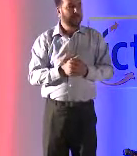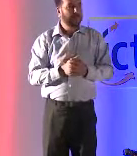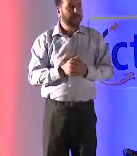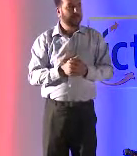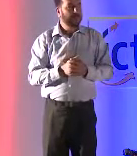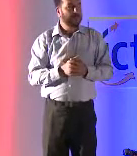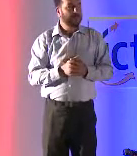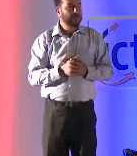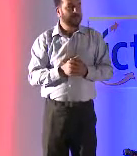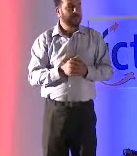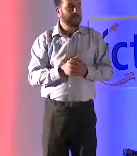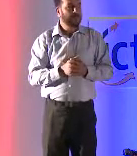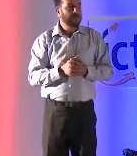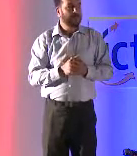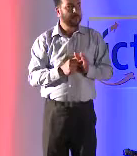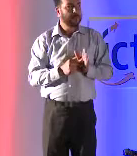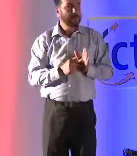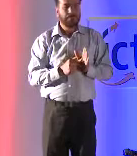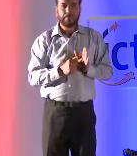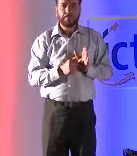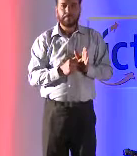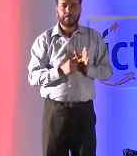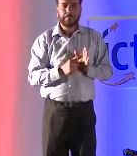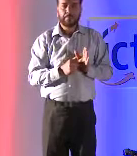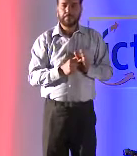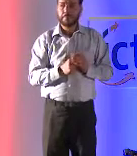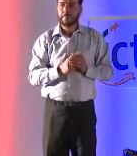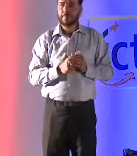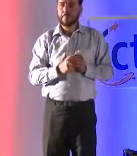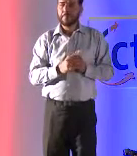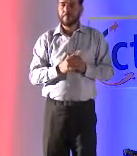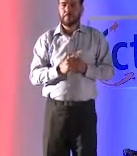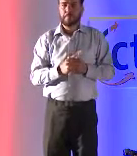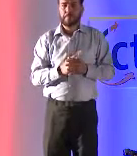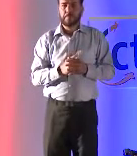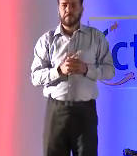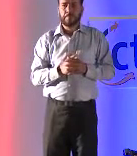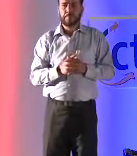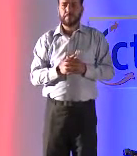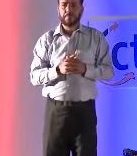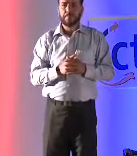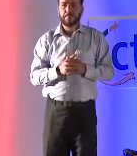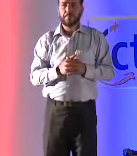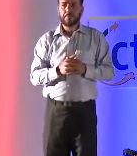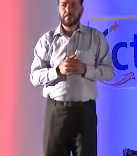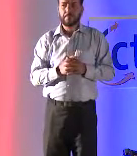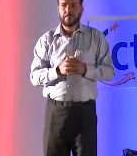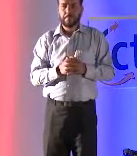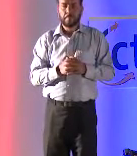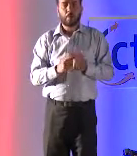لذلك لا يوجد المعارضة التي تستخدمها على الإنترنت